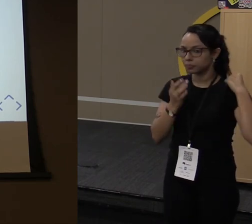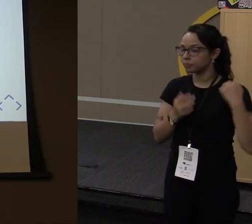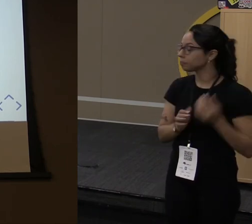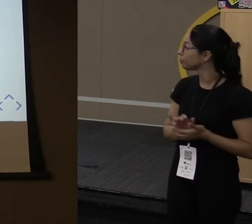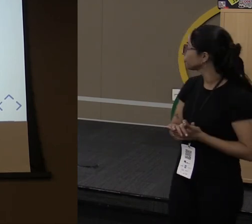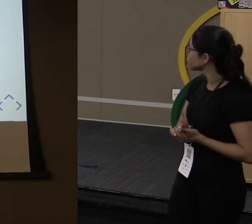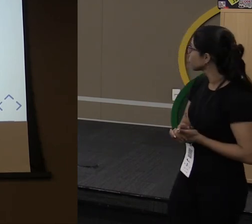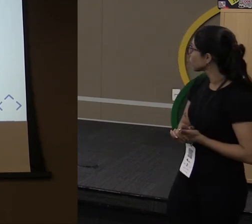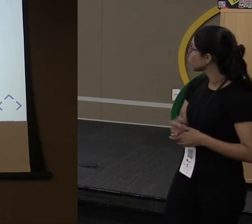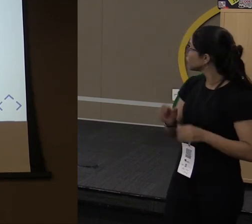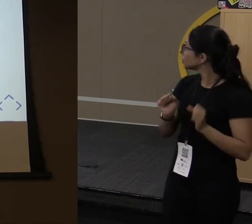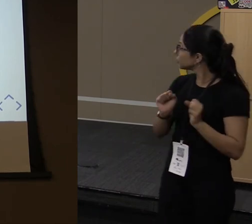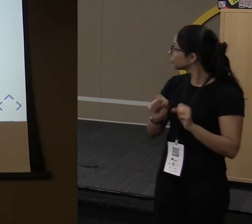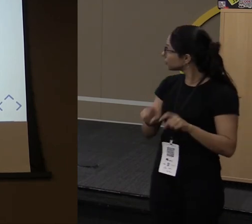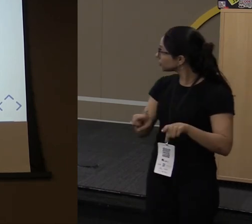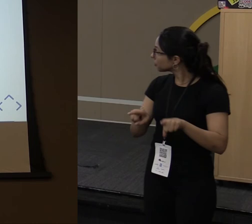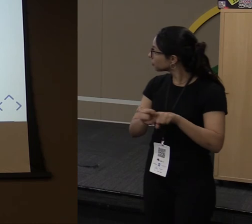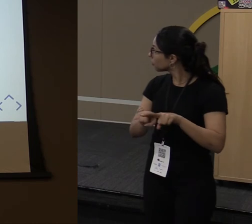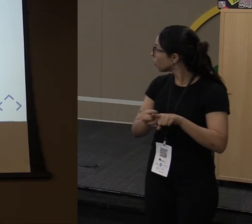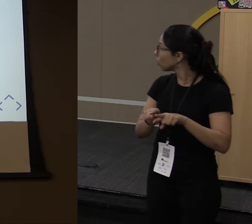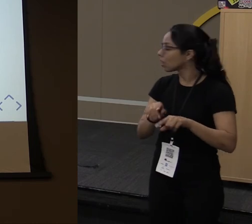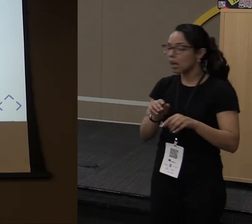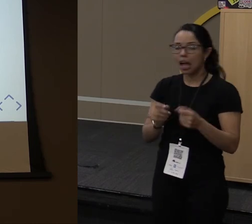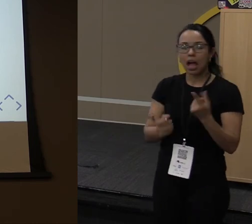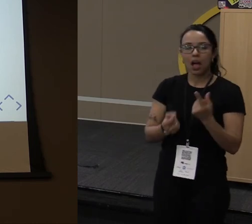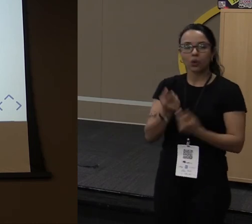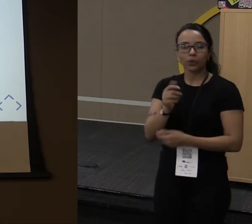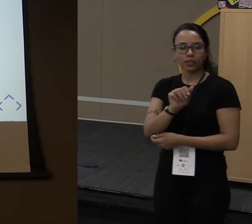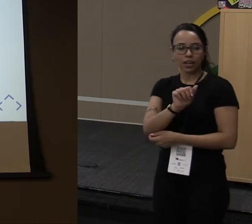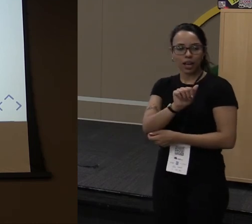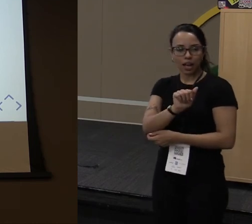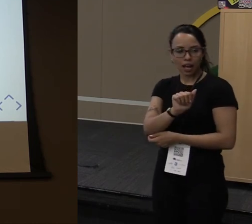Eu também posso ter algumas APIs que nos ajudam